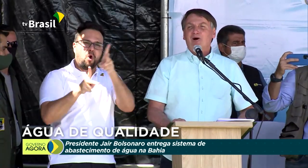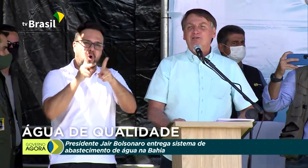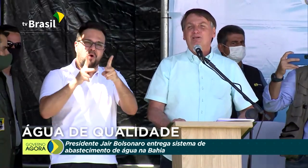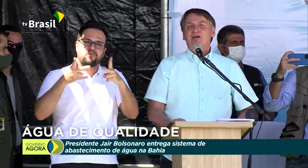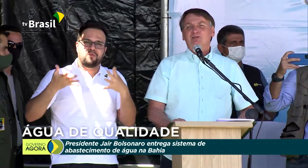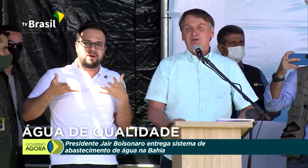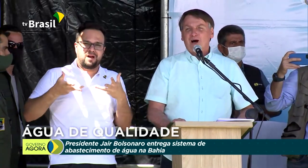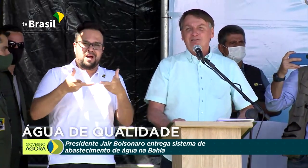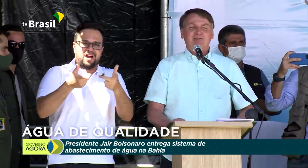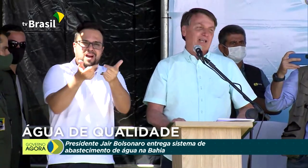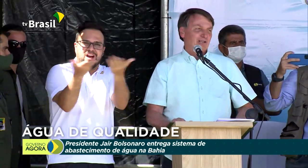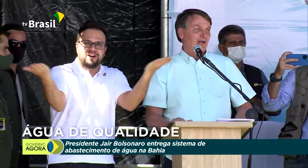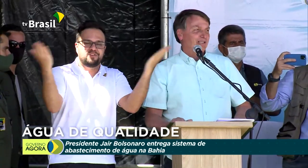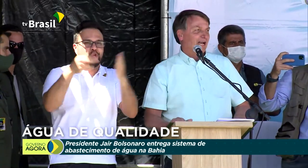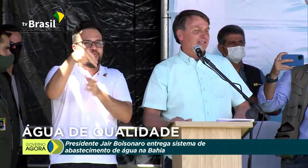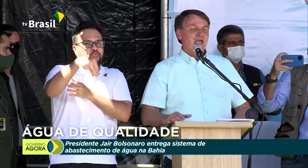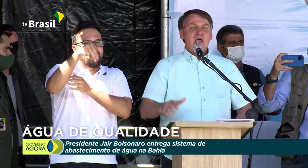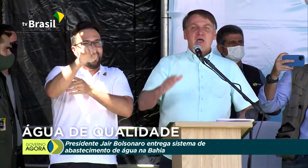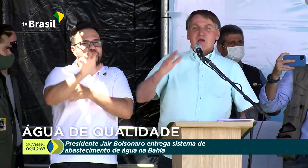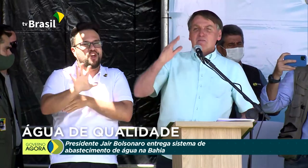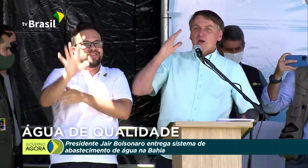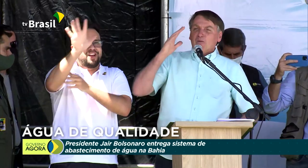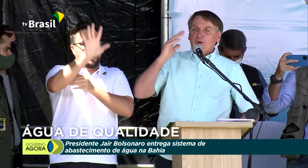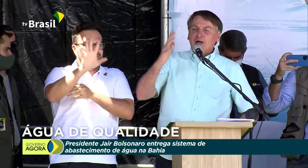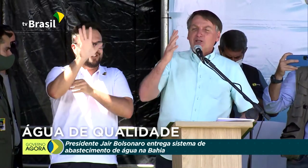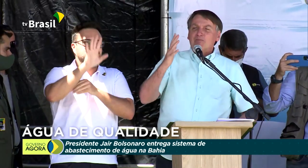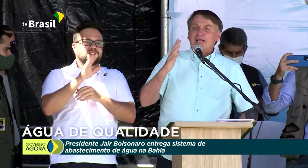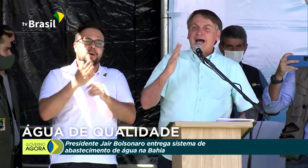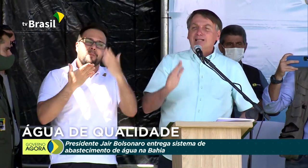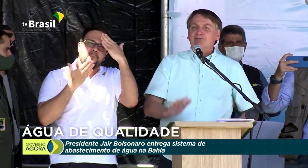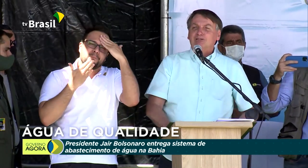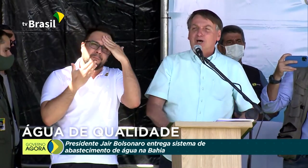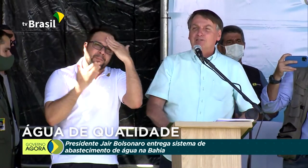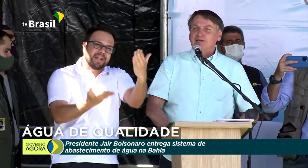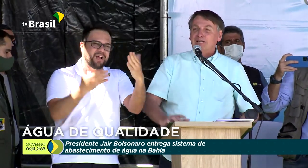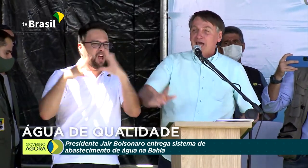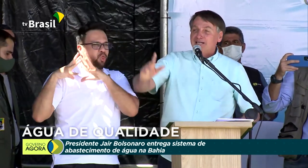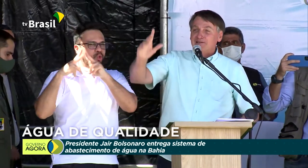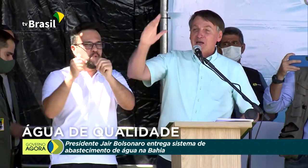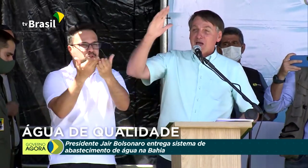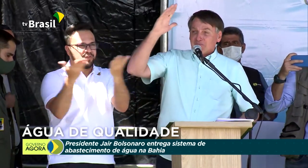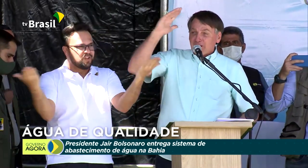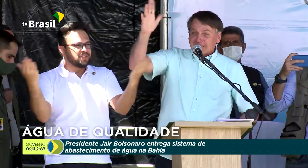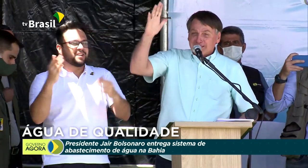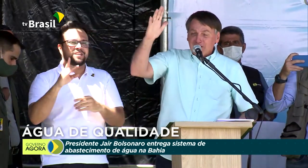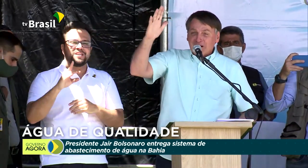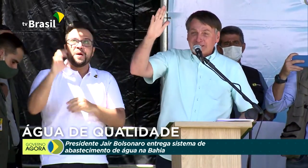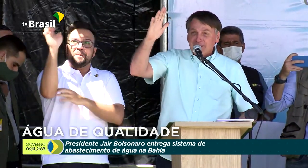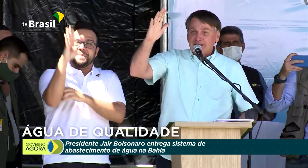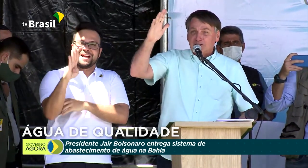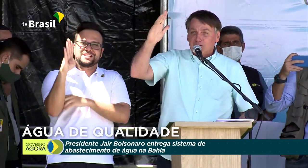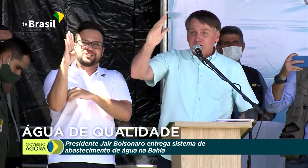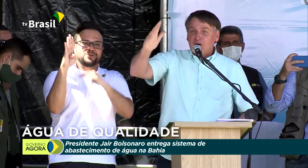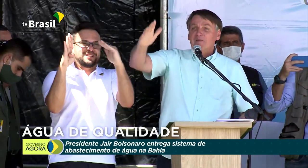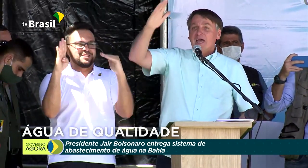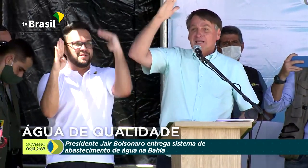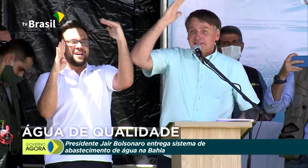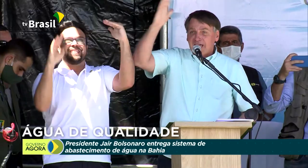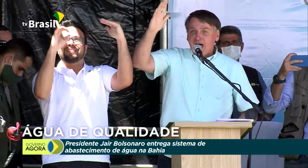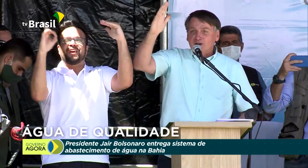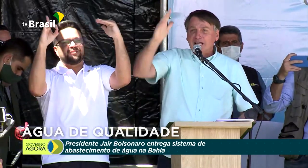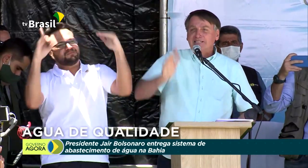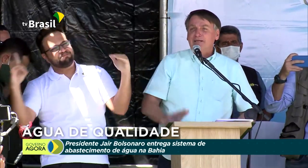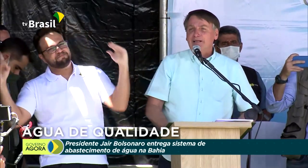maravilhoso do nosso querido Nordeste. Meu muito obrigado a todos vocês. Brasil acima de tudo,